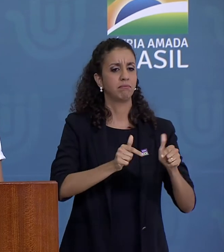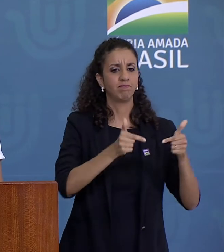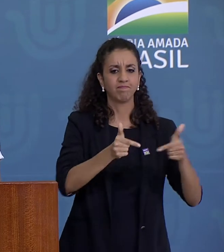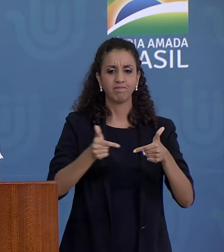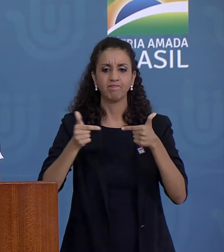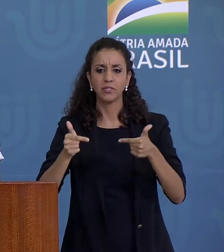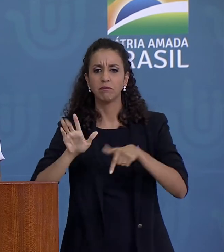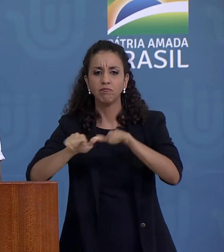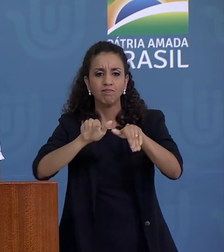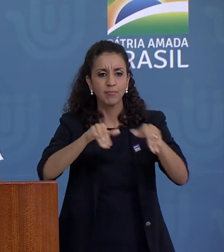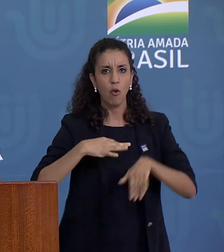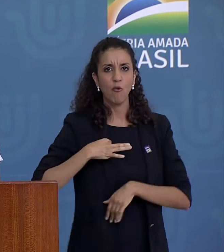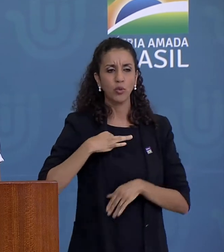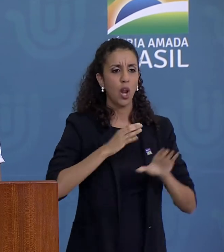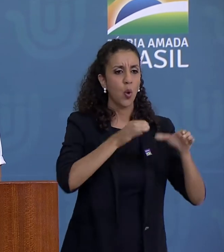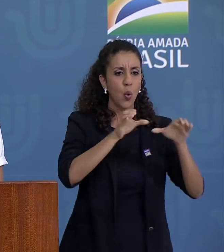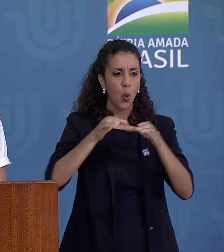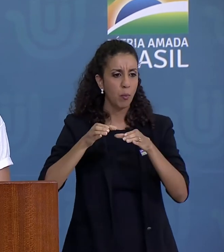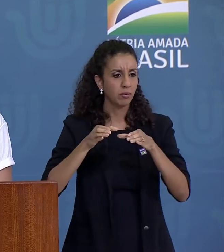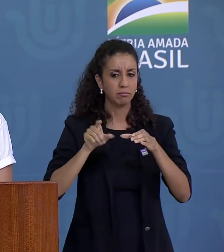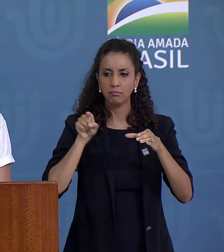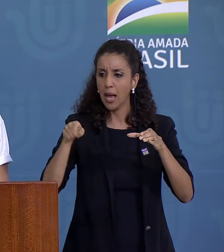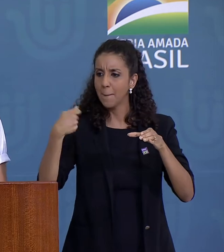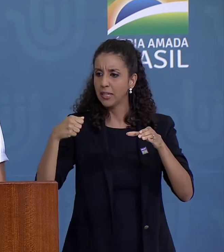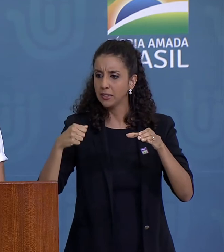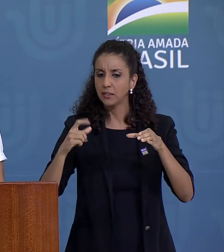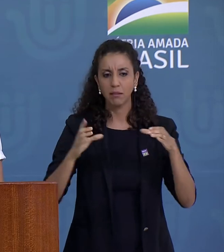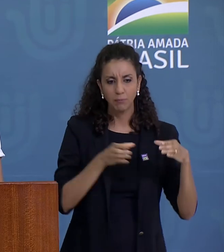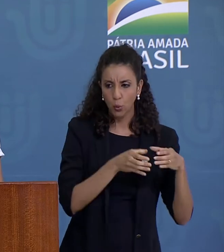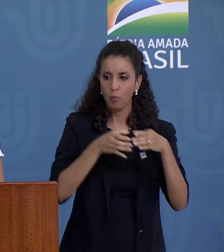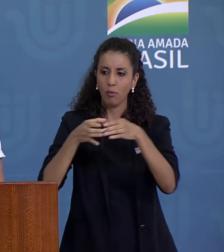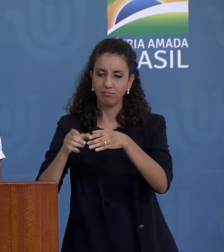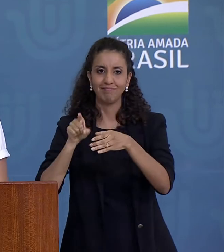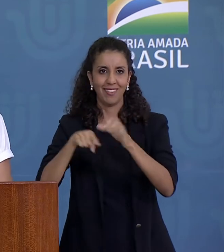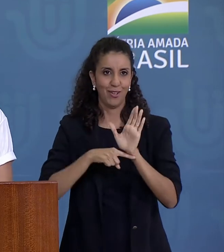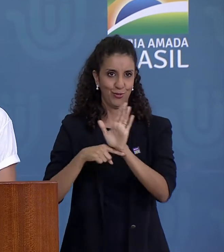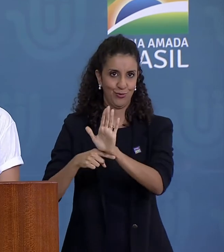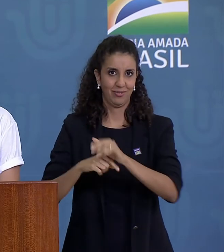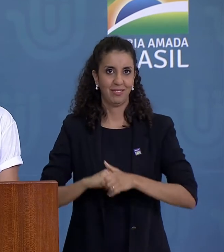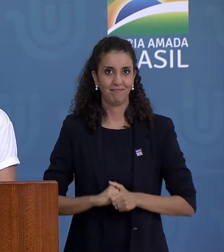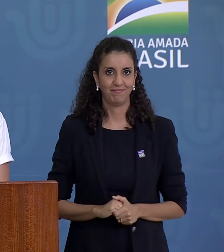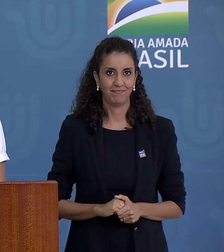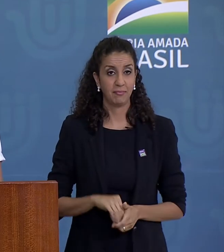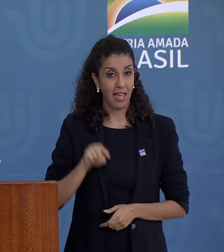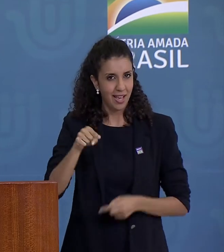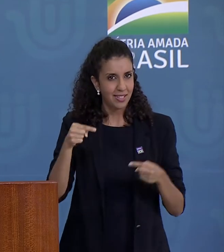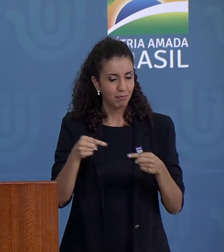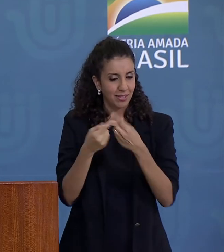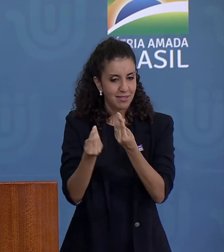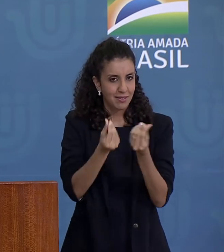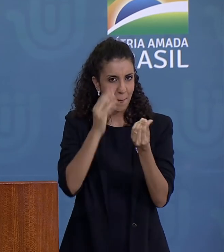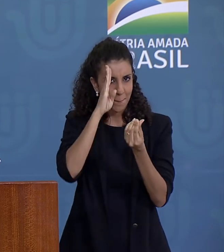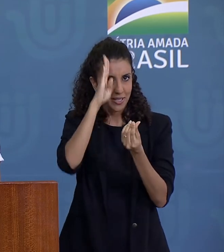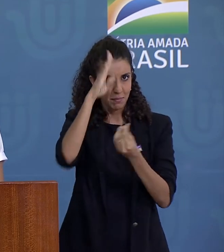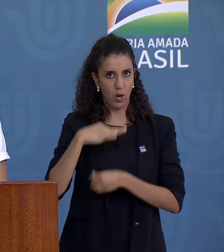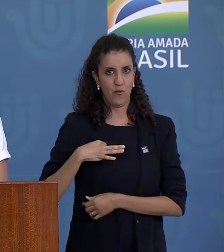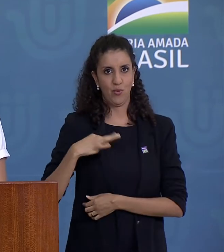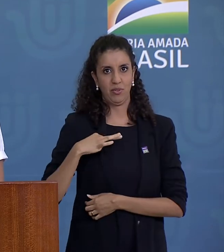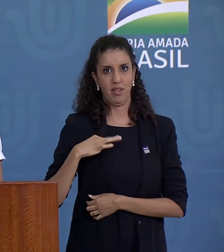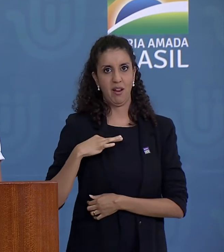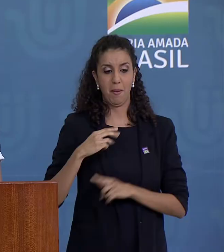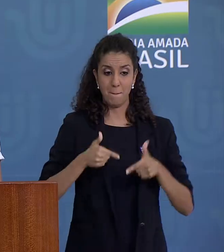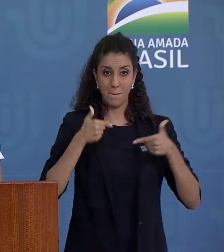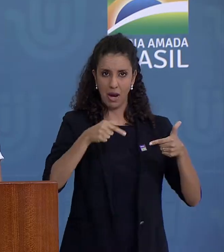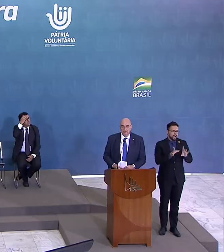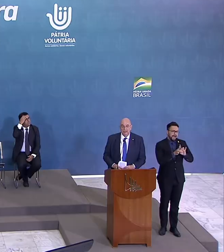os voluntários de grupos de pessoas que precisam de ajuda. Essa é a essência do voluntariado de nossa missão